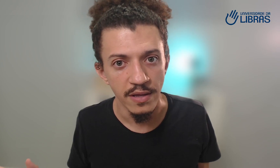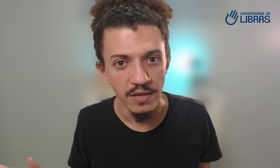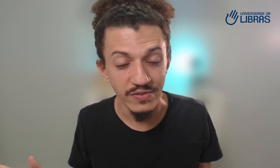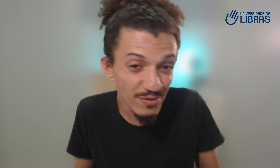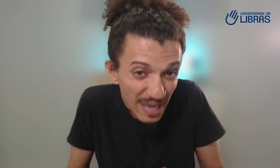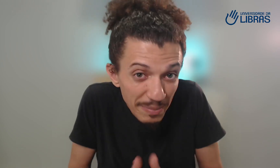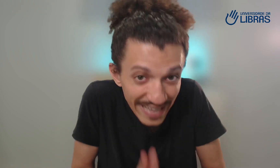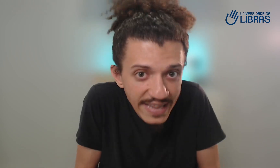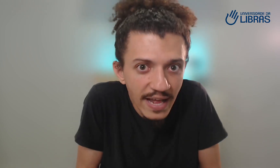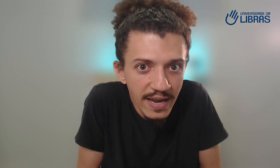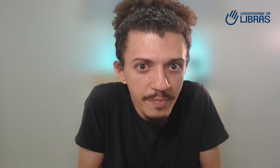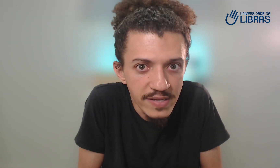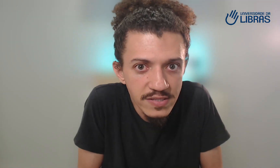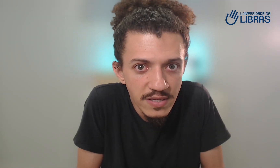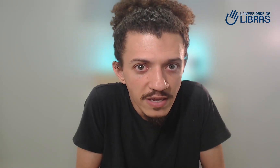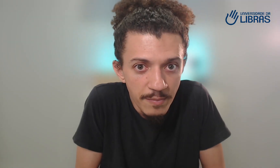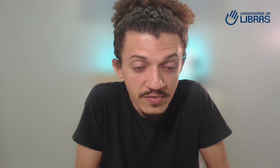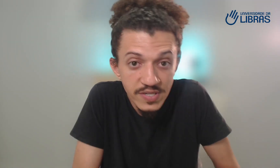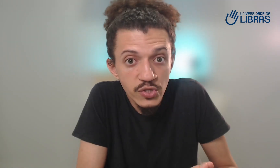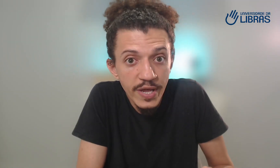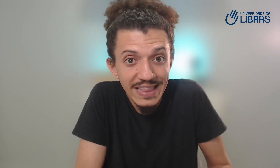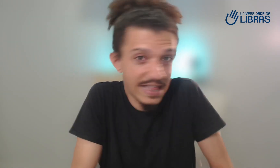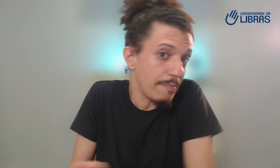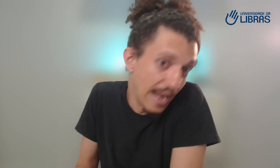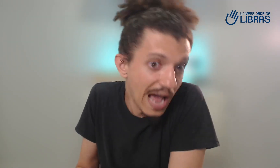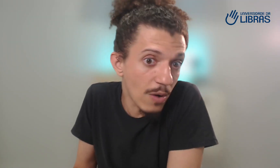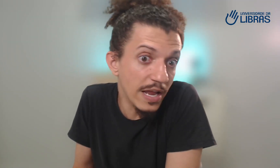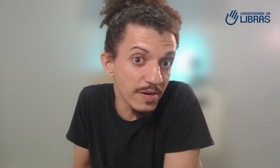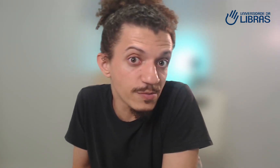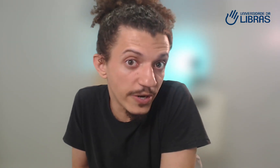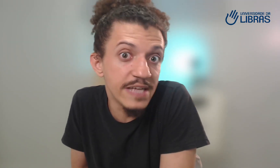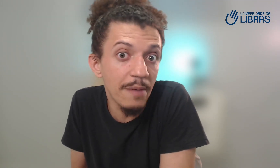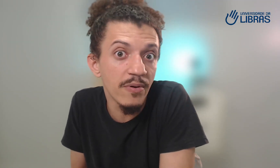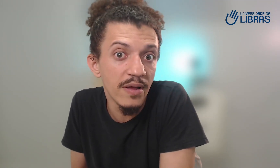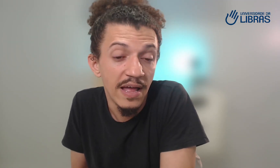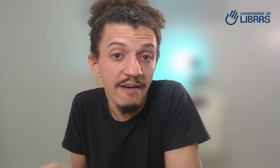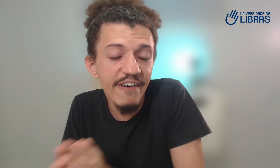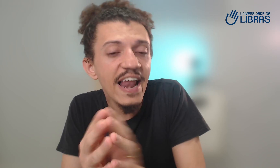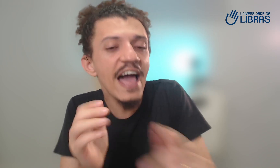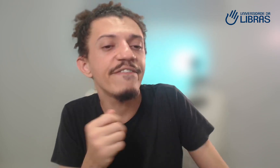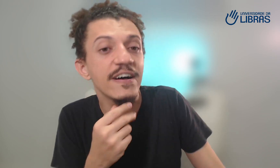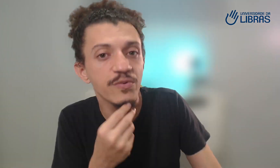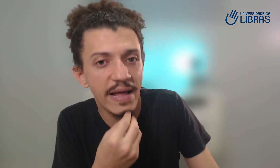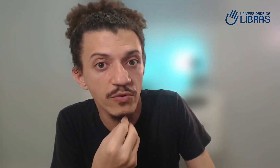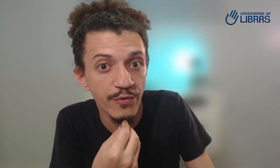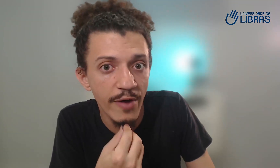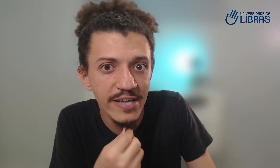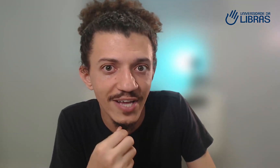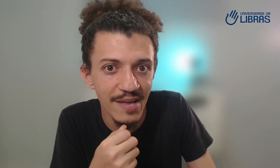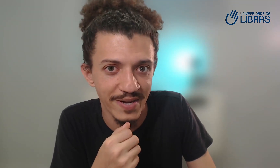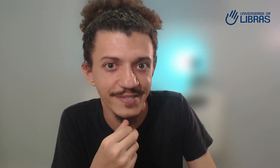Se você não sabe nada da Libras, mas você sonha em trabalhar com a Libras, por exemplo, vá lá e faça um método fluente em Libras.